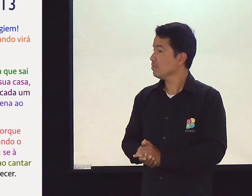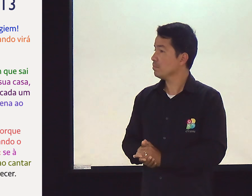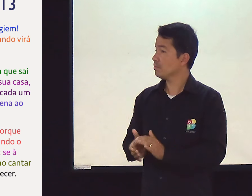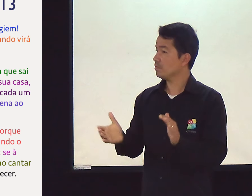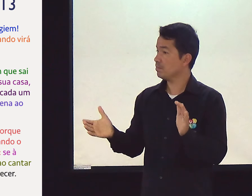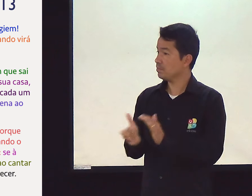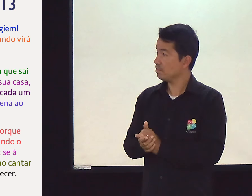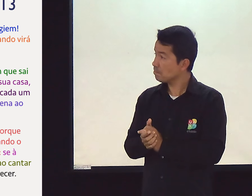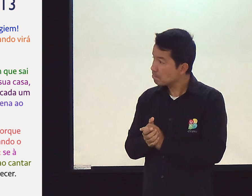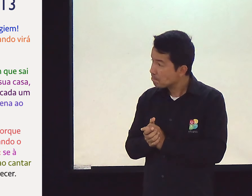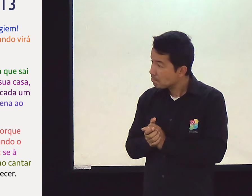Pode passar.